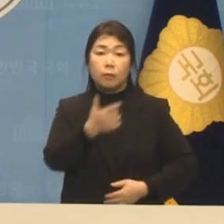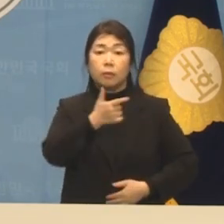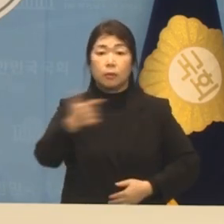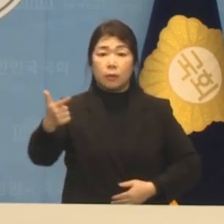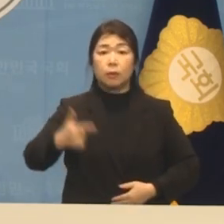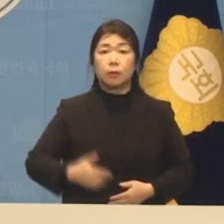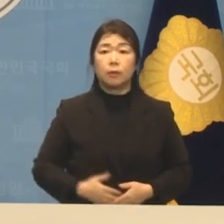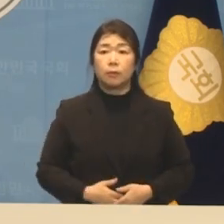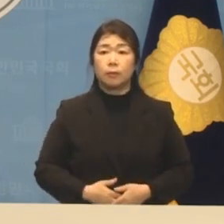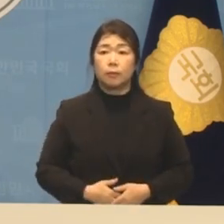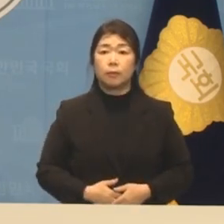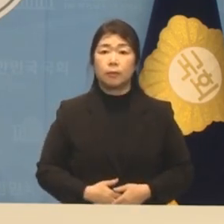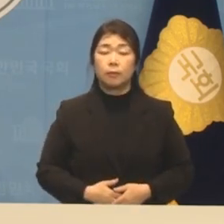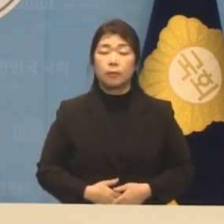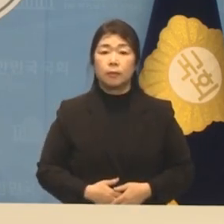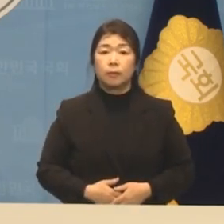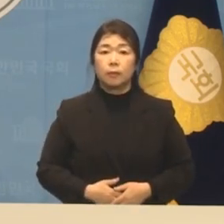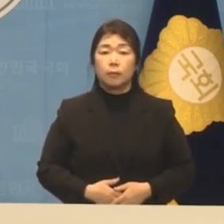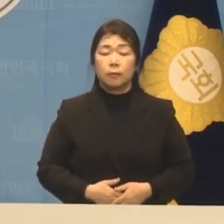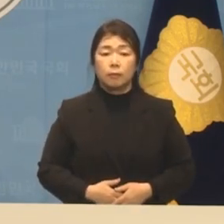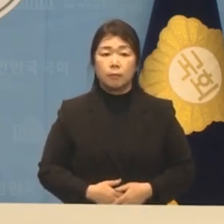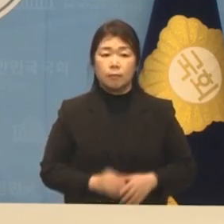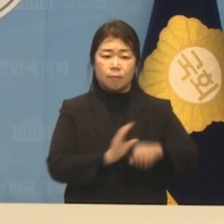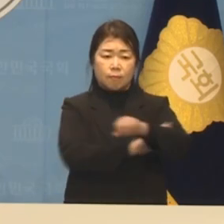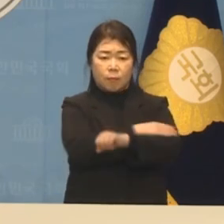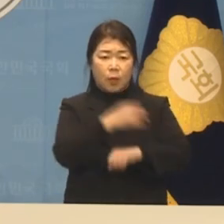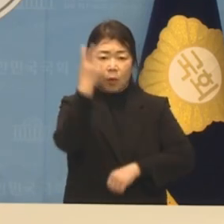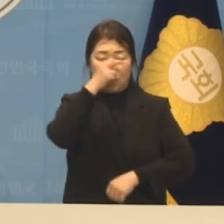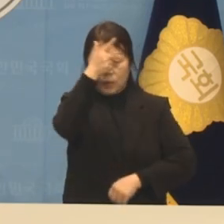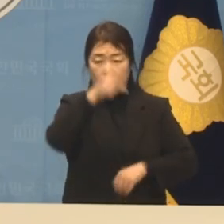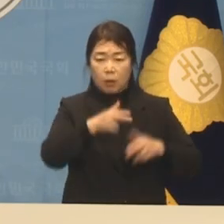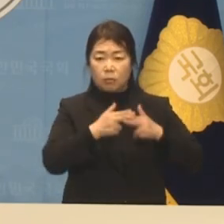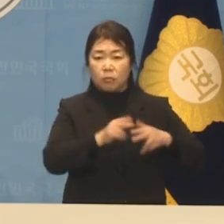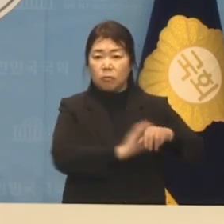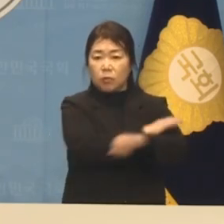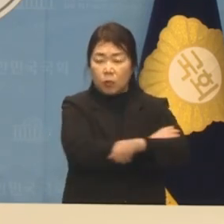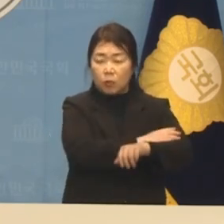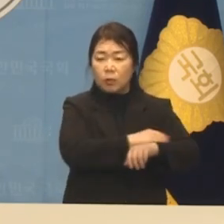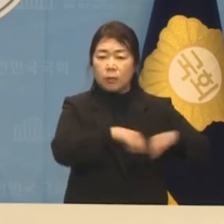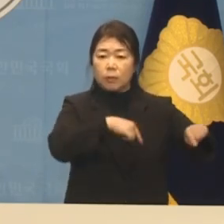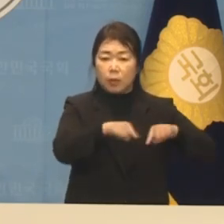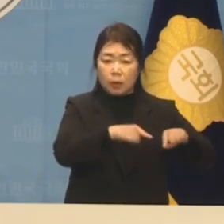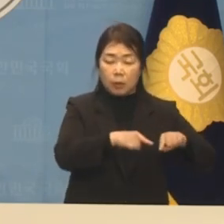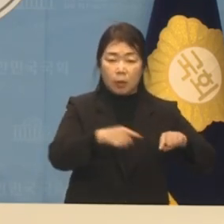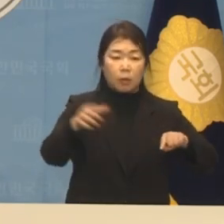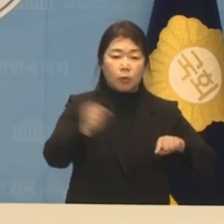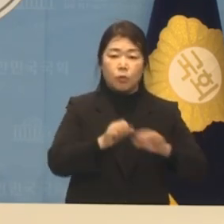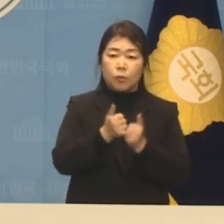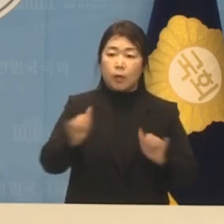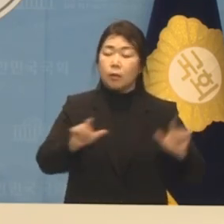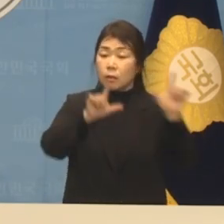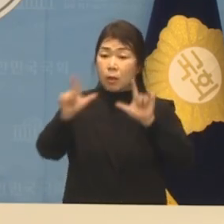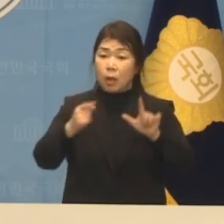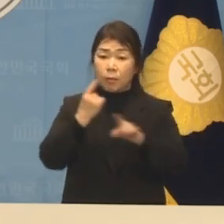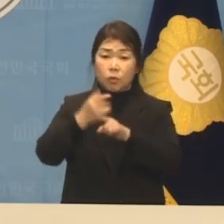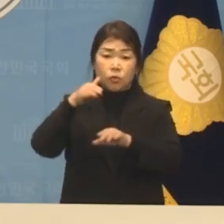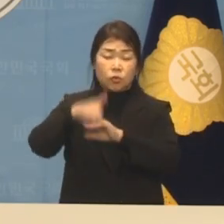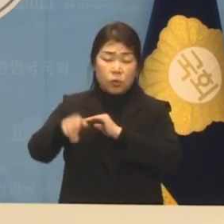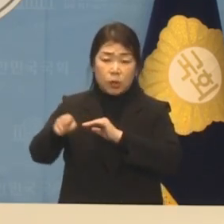않습니다. 무소 불의의 검찰 독재와 캐베넷 권력으로 국민의 삶과 민주주의,